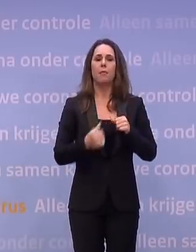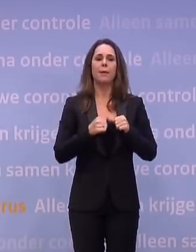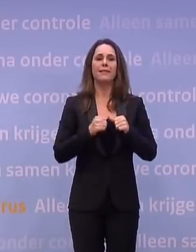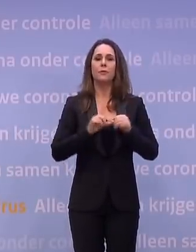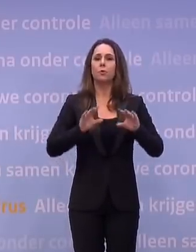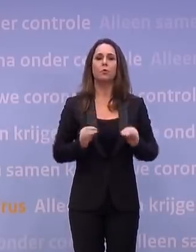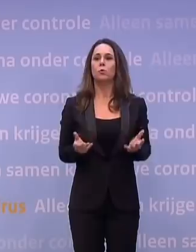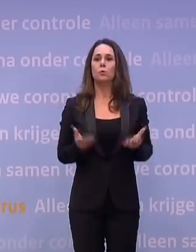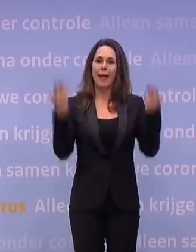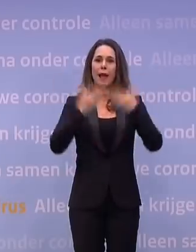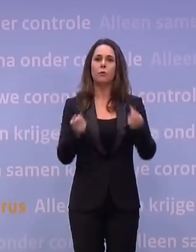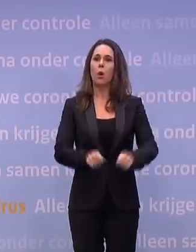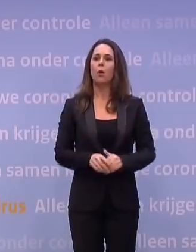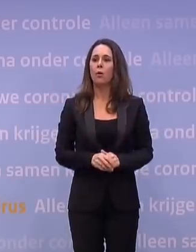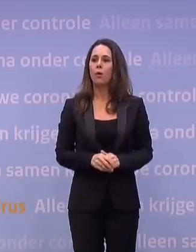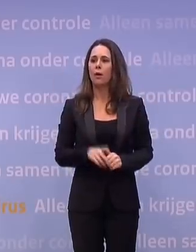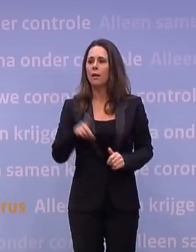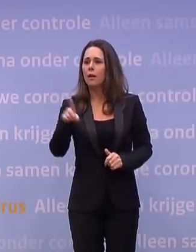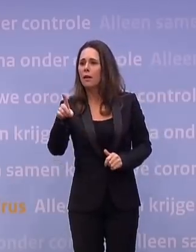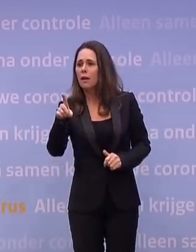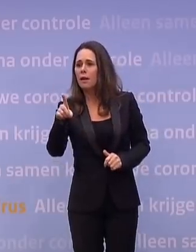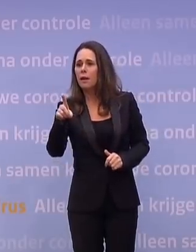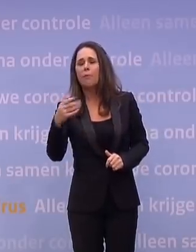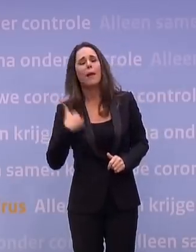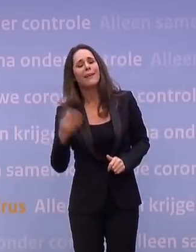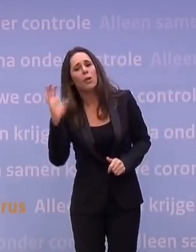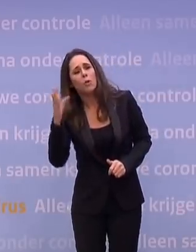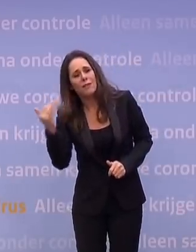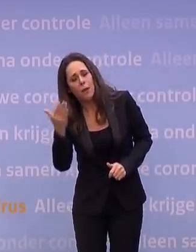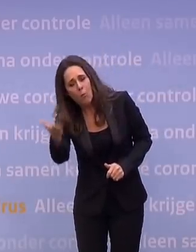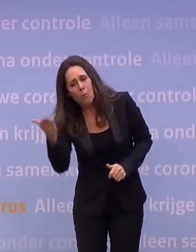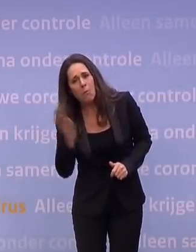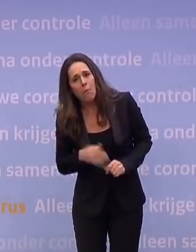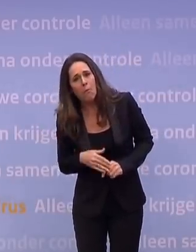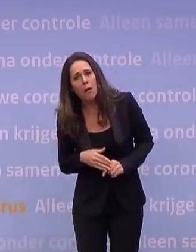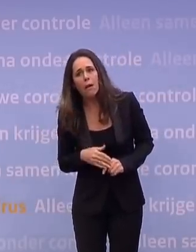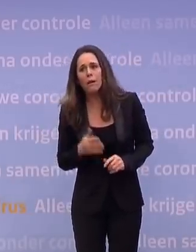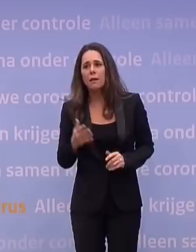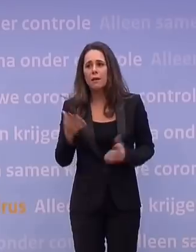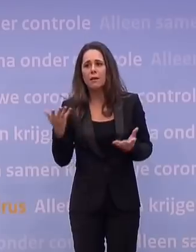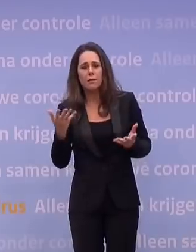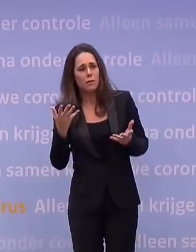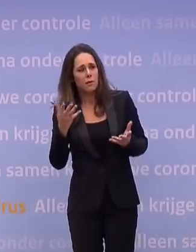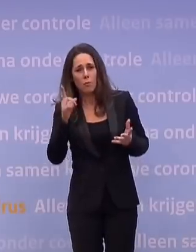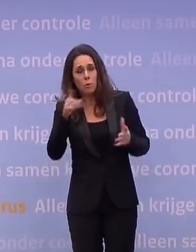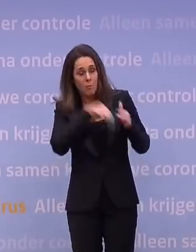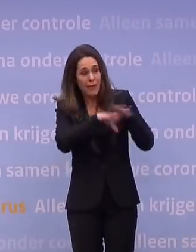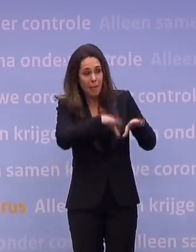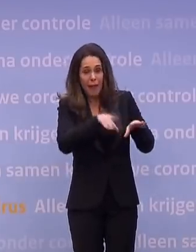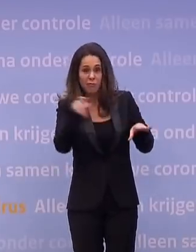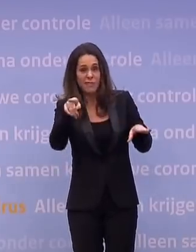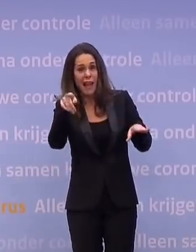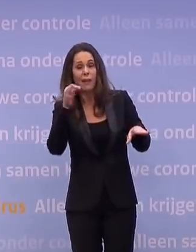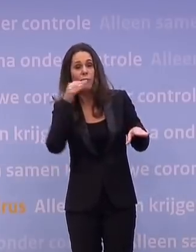is om dat te doen bij een avondklok. Maar kunt u uitleggen, meneer Rutte, waarom zij dan zo gek en heel nederland moet binnenblijven en zij dan niet? Weet wat natuurlijk heel